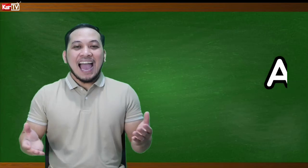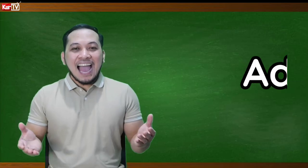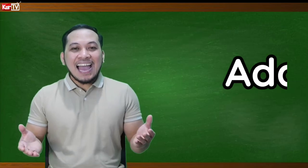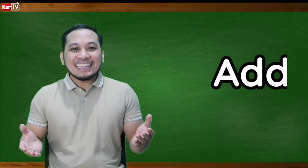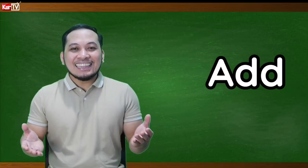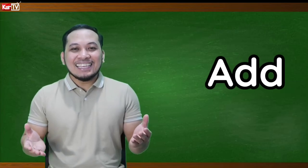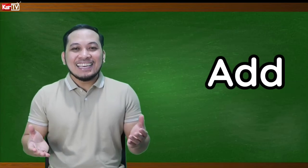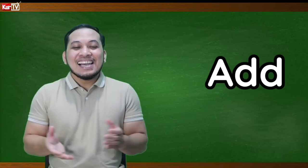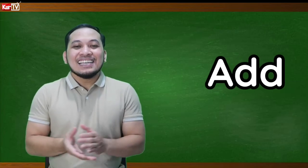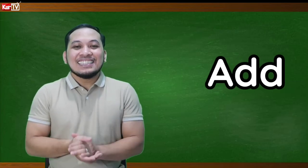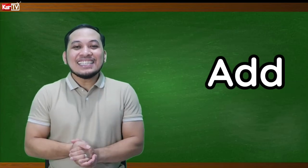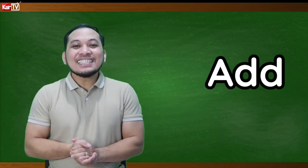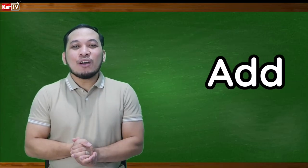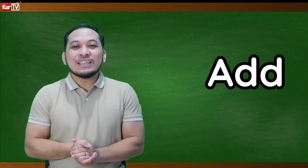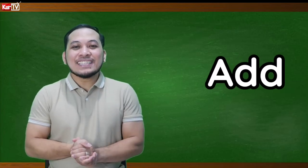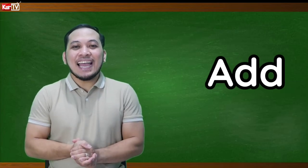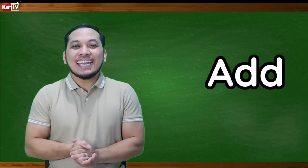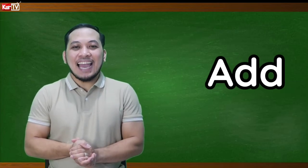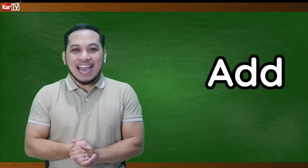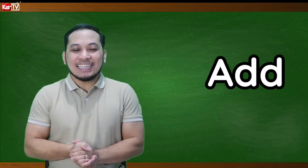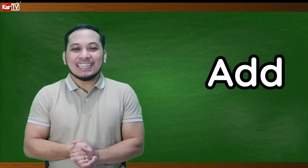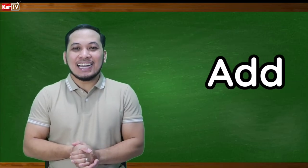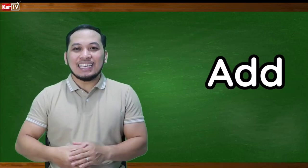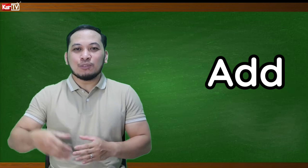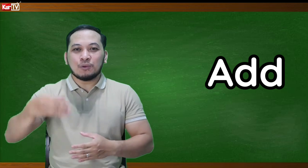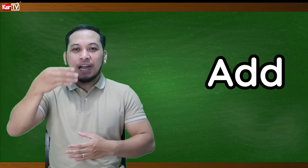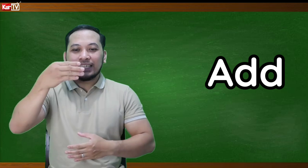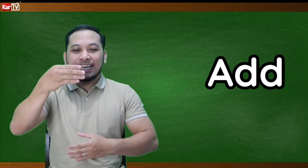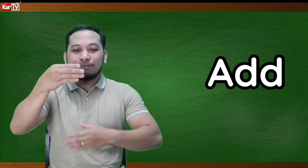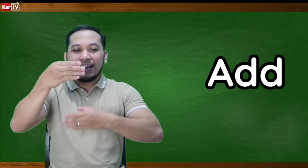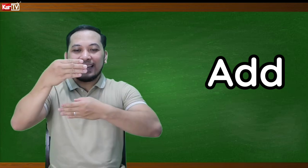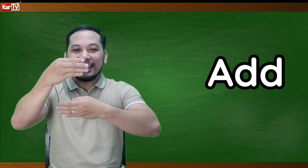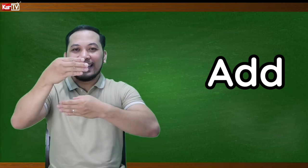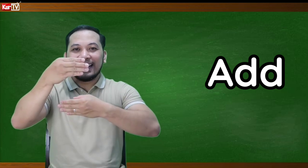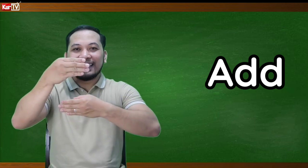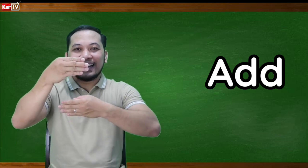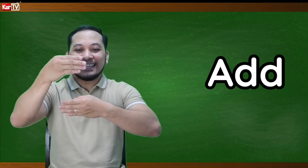Add. This is how we sign. Nakaganito po ang ating kamay. Ayan.